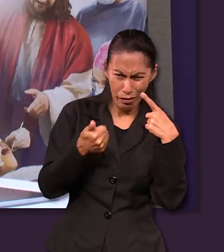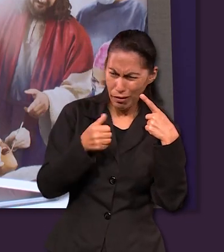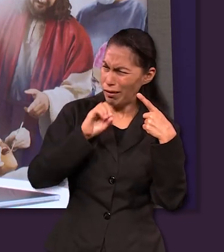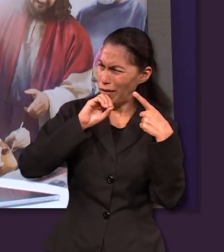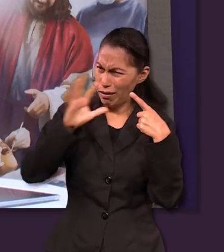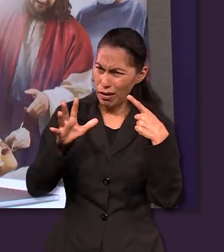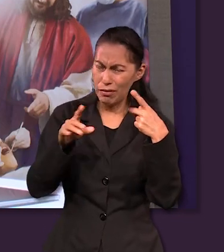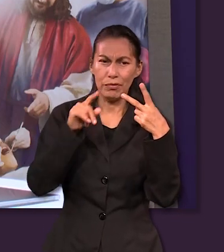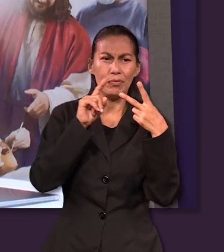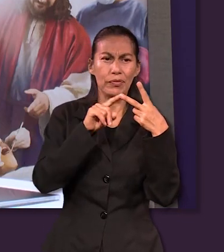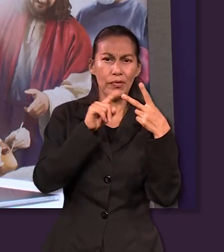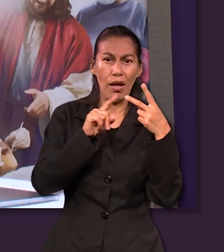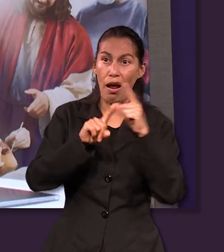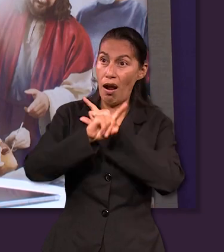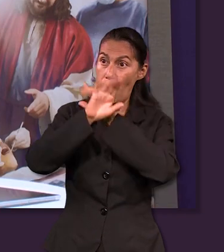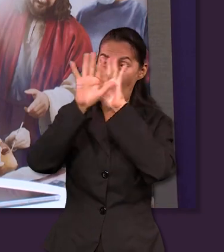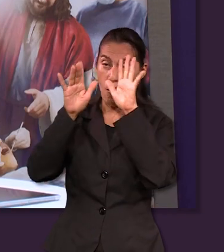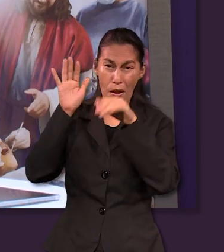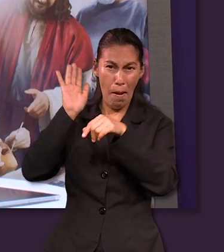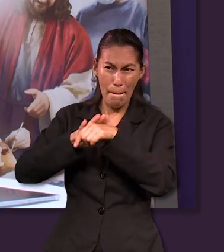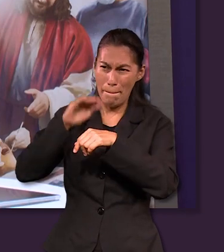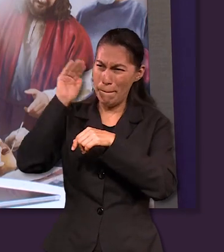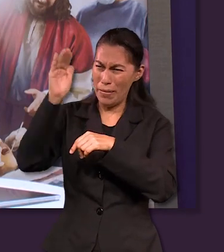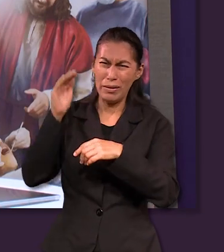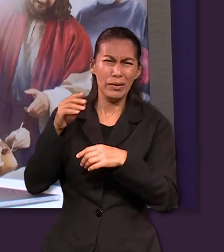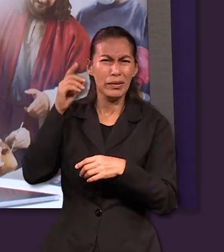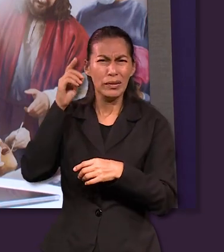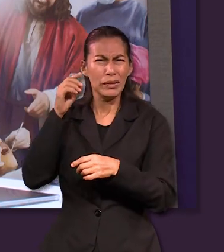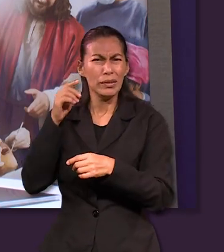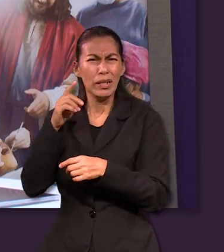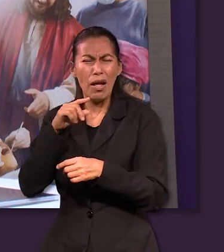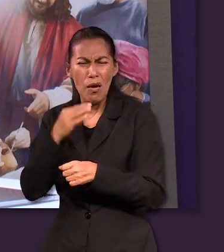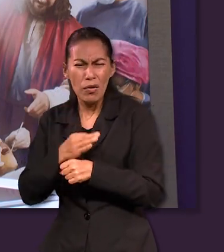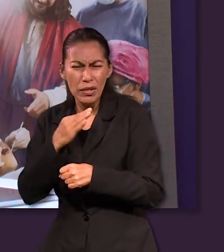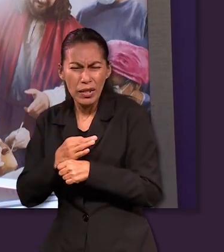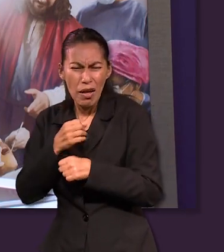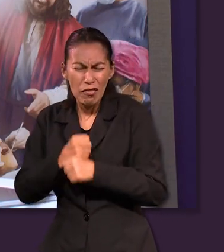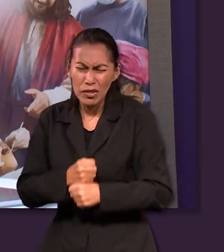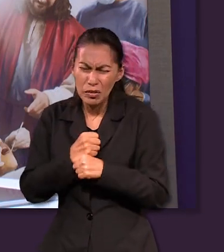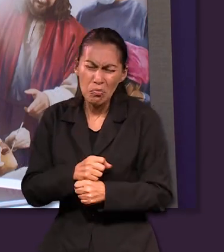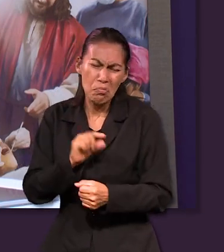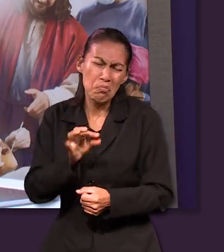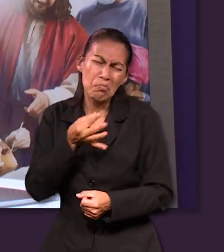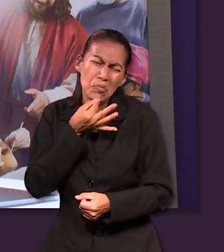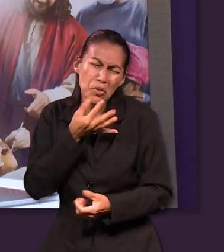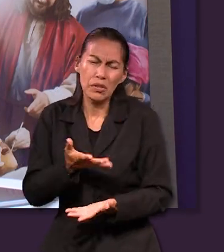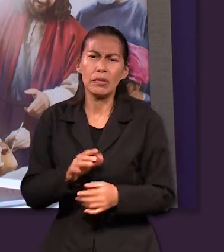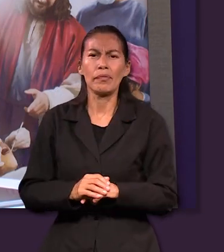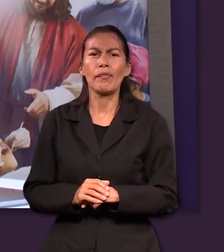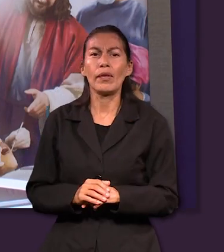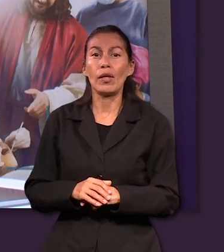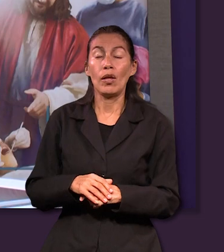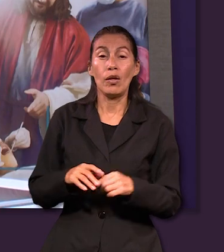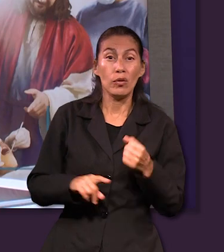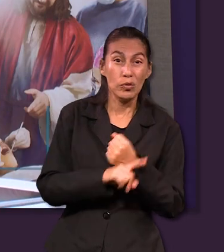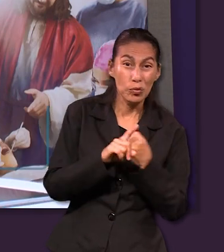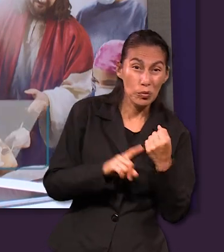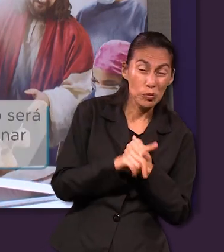perspectiva correcta la gloria será mucho mayor y segundo que este proceso quizás doloroso